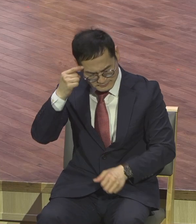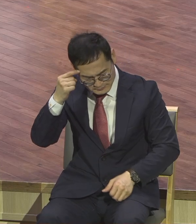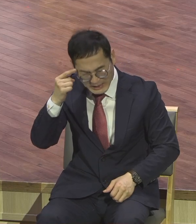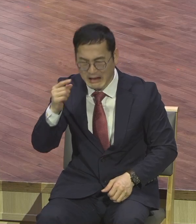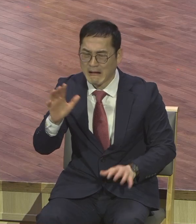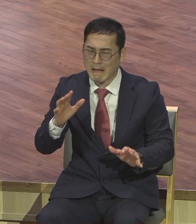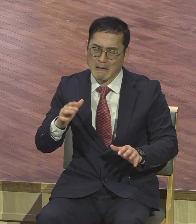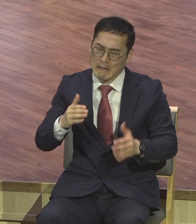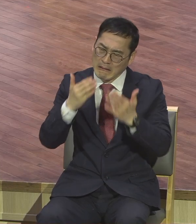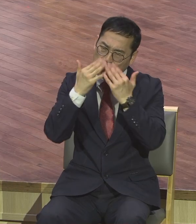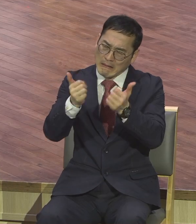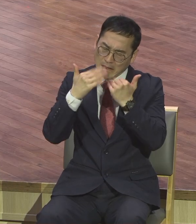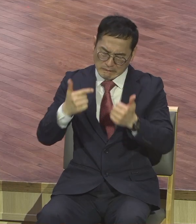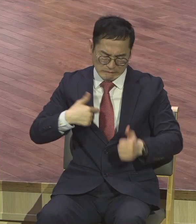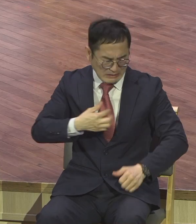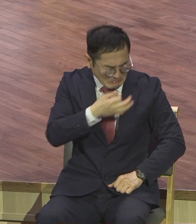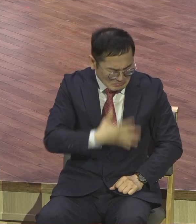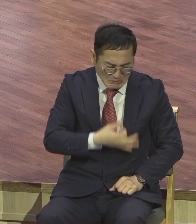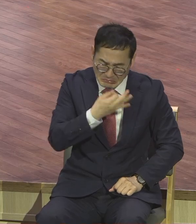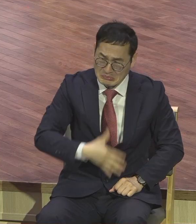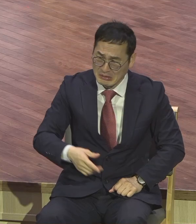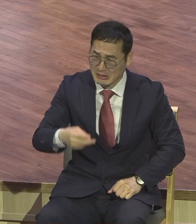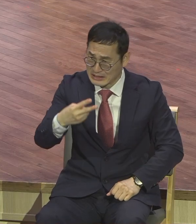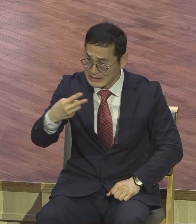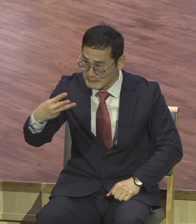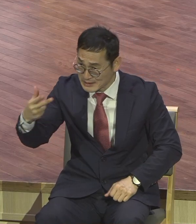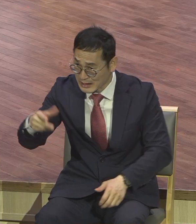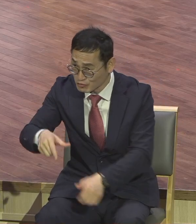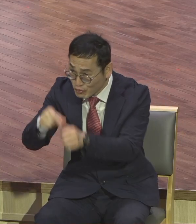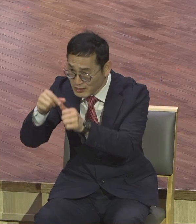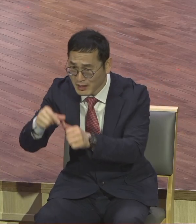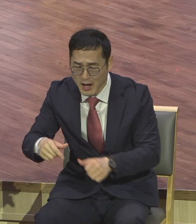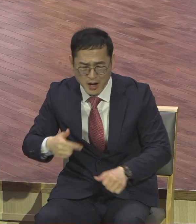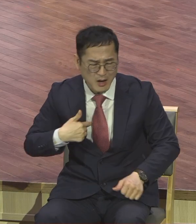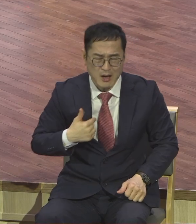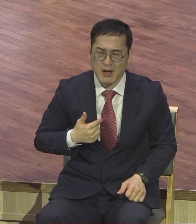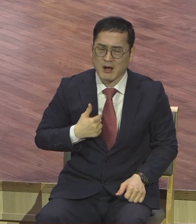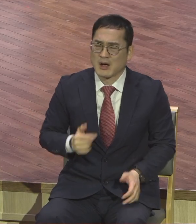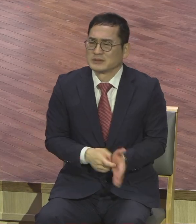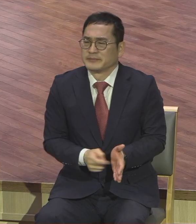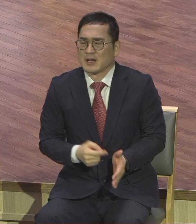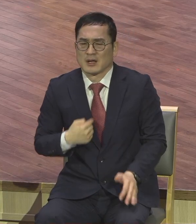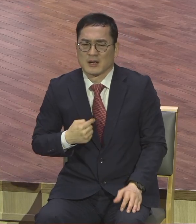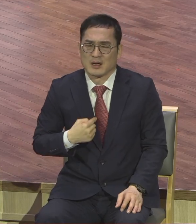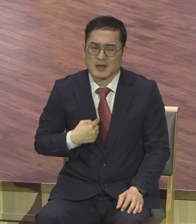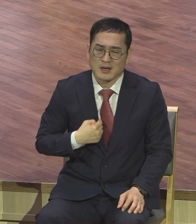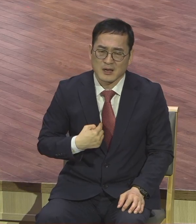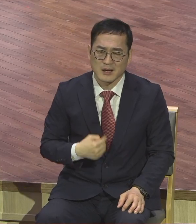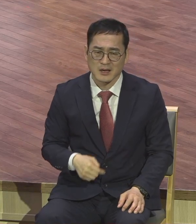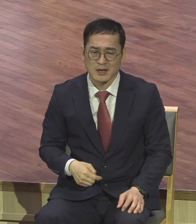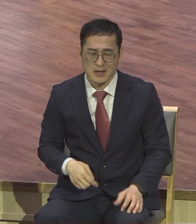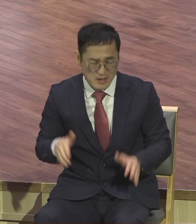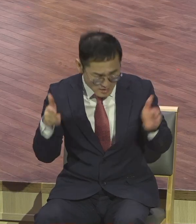2, 3, 7 나라 합니까? 내가 살아 있는데 지금 니우에서 쳐다보고 남의 거 생각 합니까?